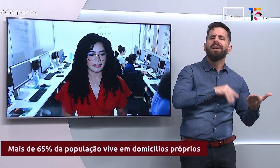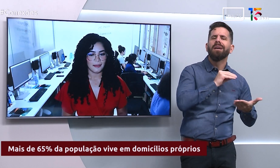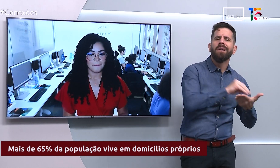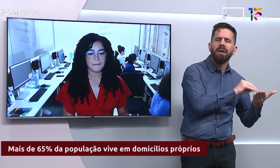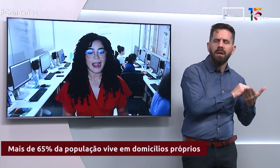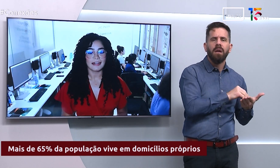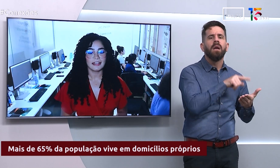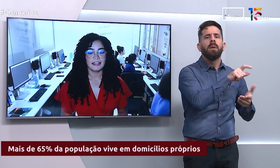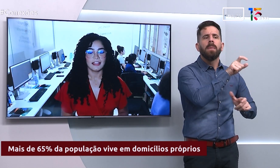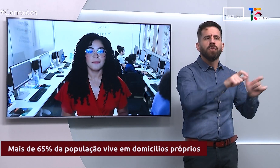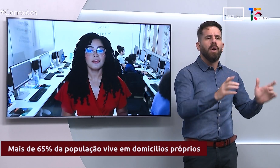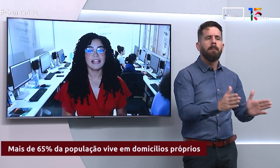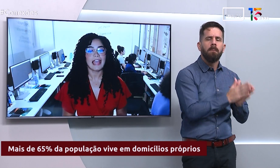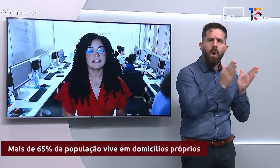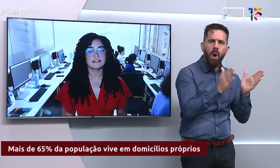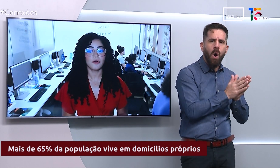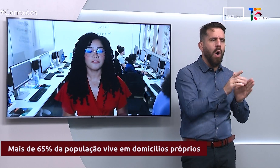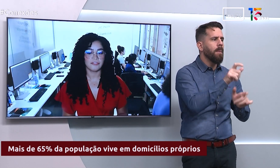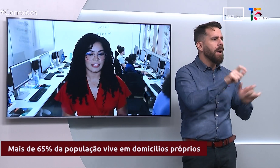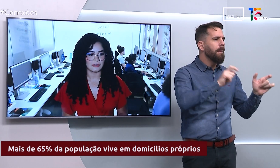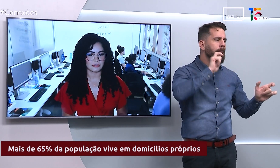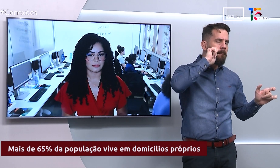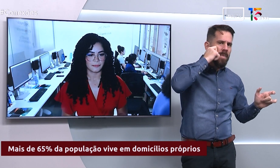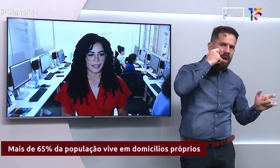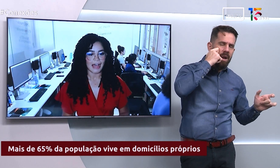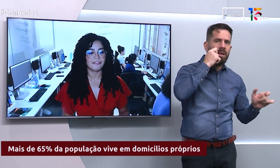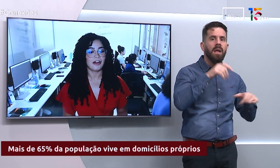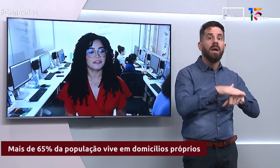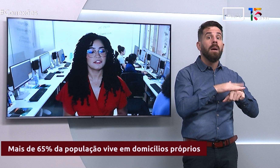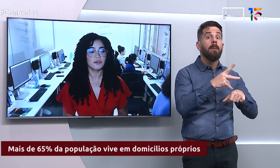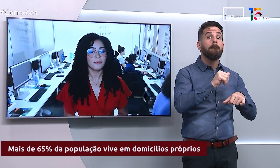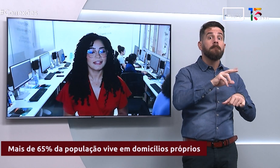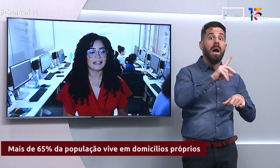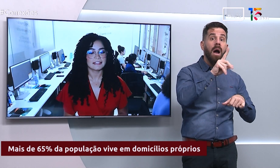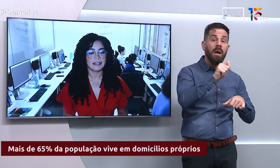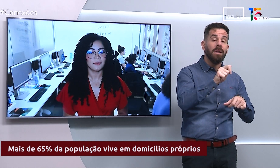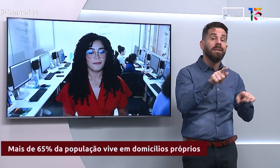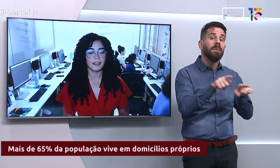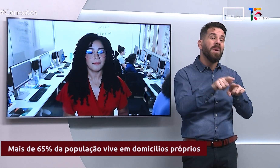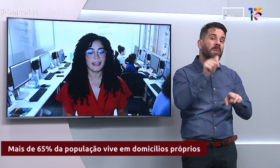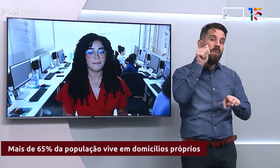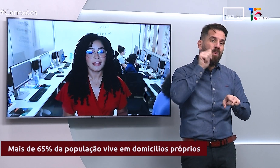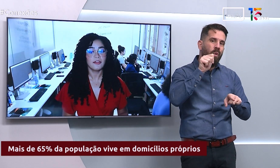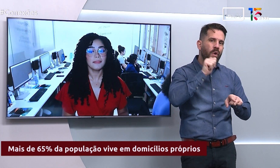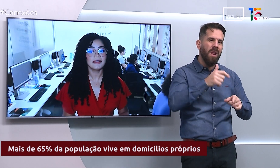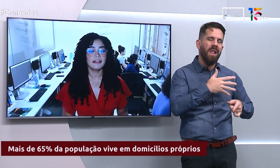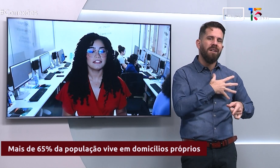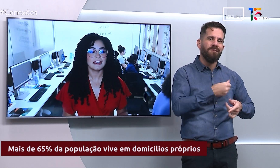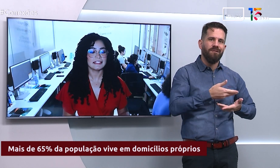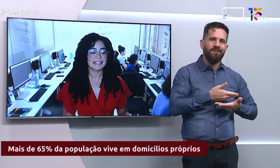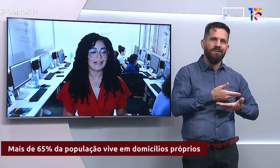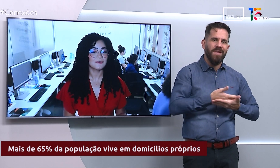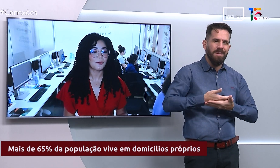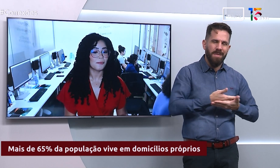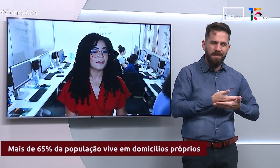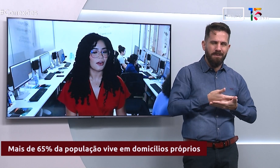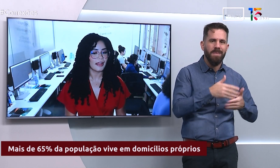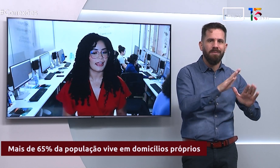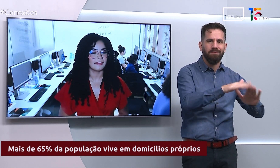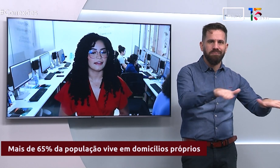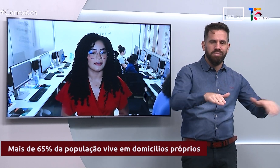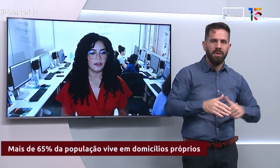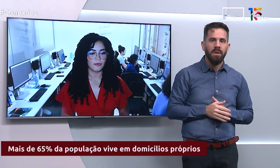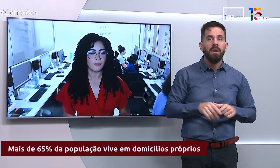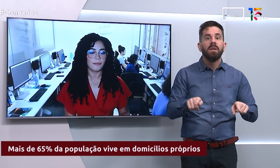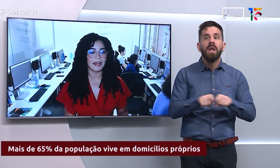preta, parda e mulheres com filhos. A falta de documentação também é predominante em estados com menor